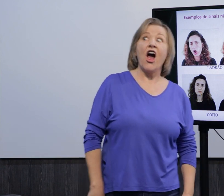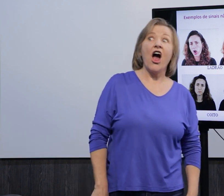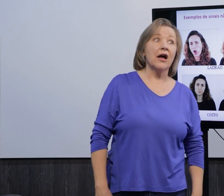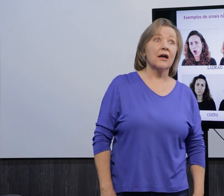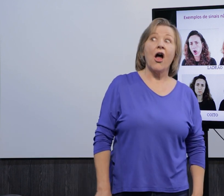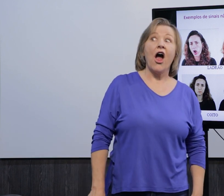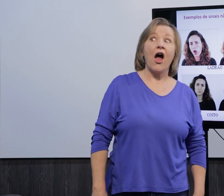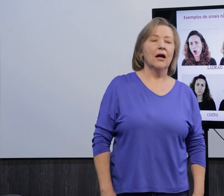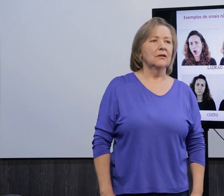Também, né, ó, olha.